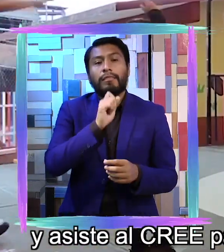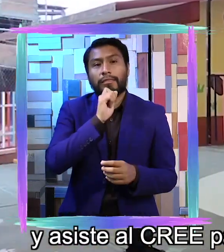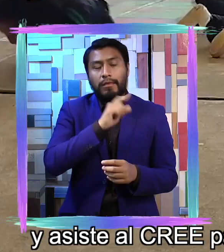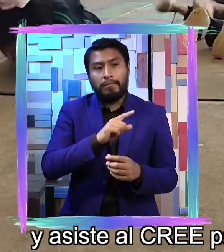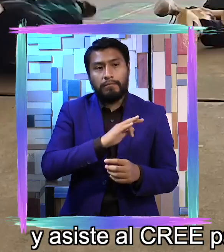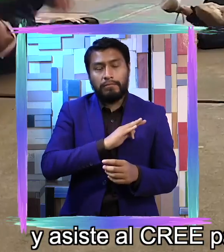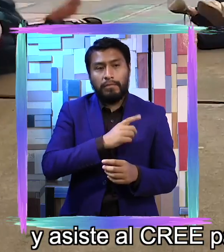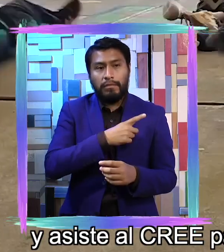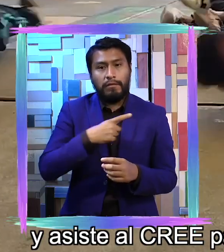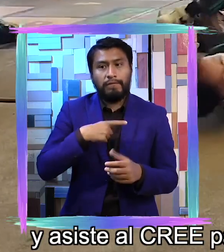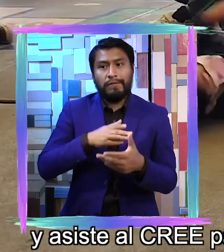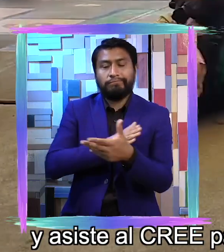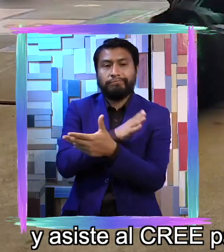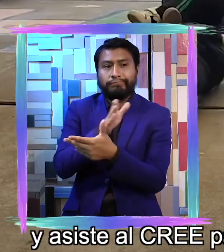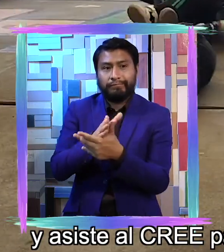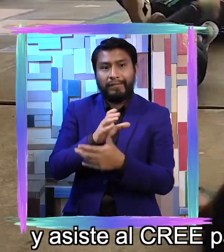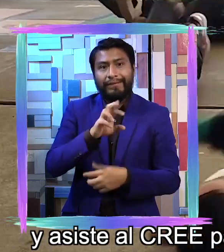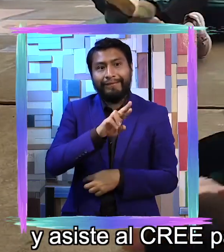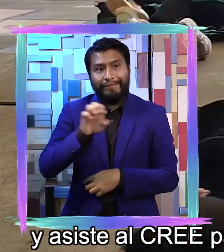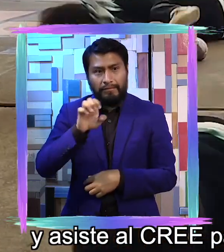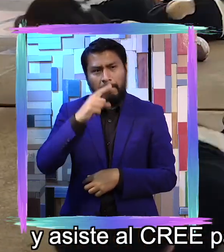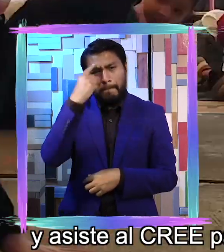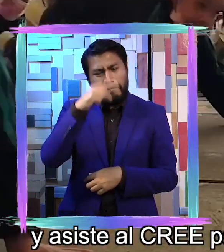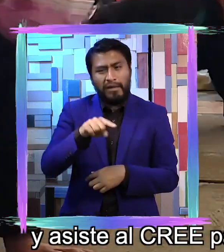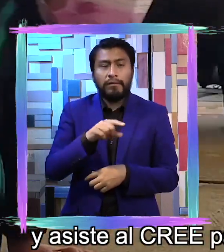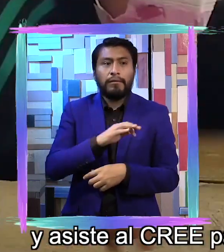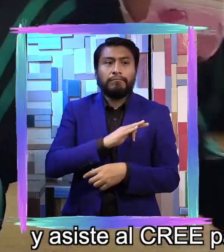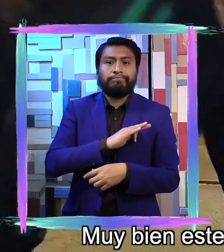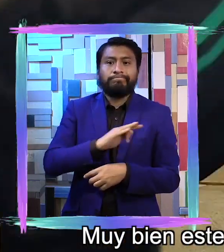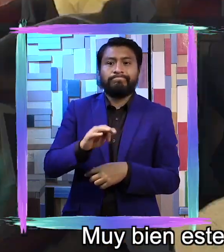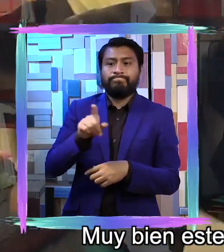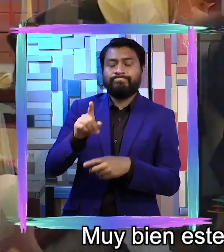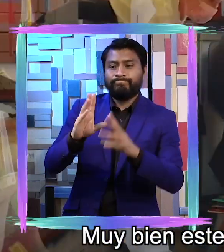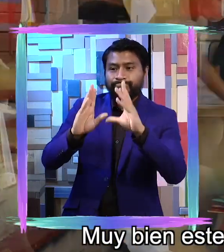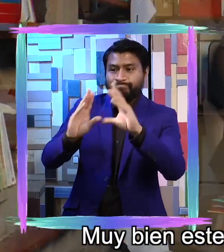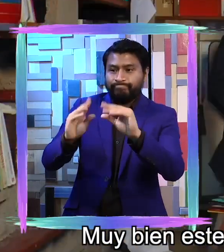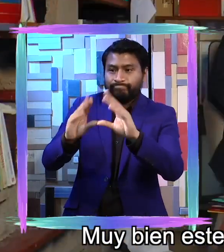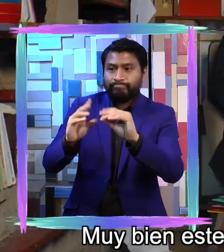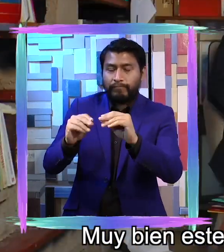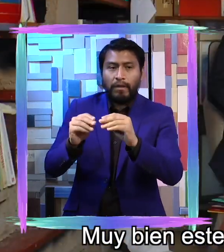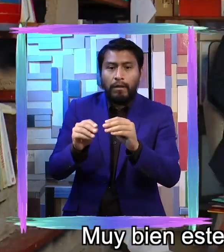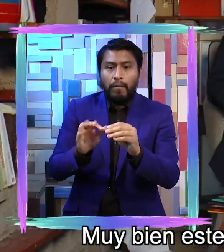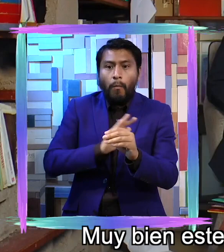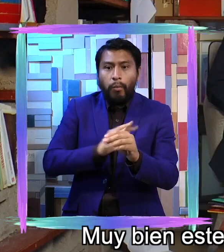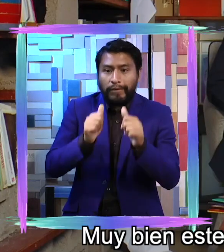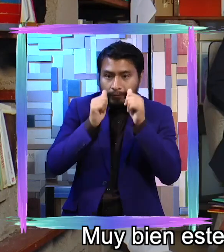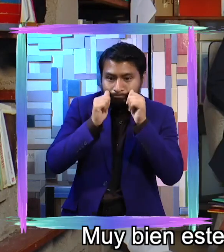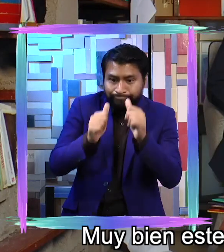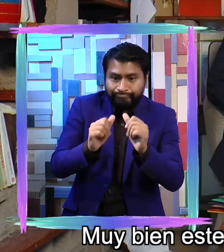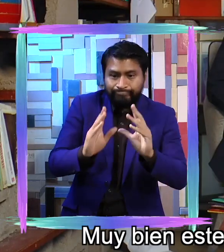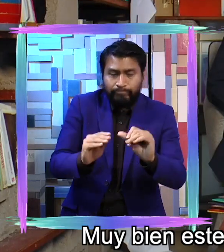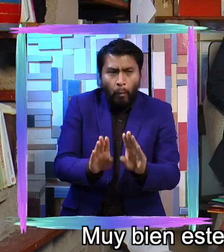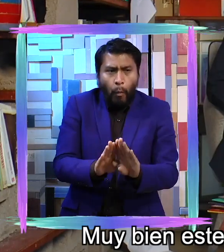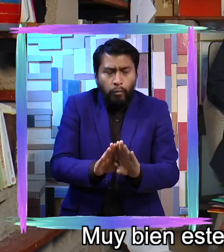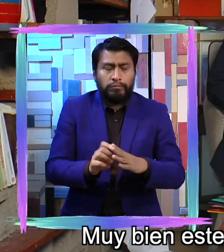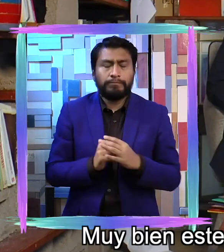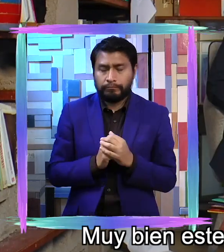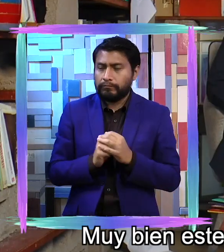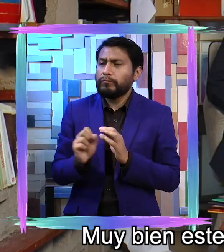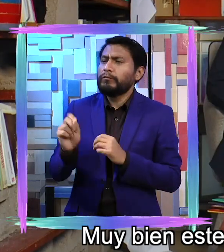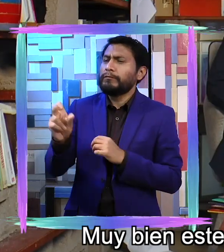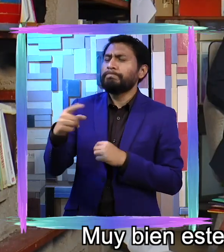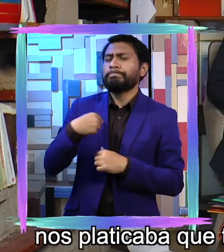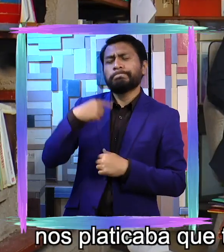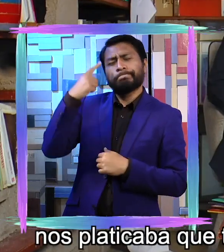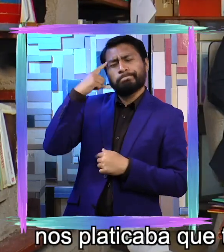CRIE para que lo capaciten de cómo va a atender. Muy bien, aquí la pregunta que me surge,